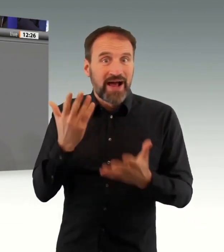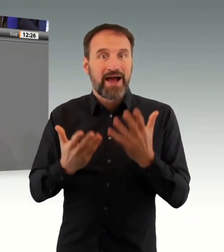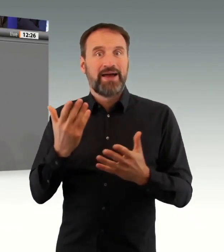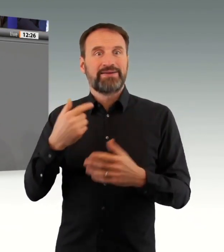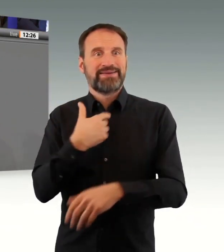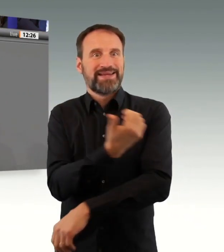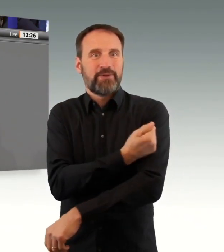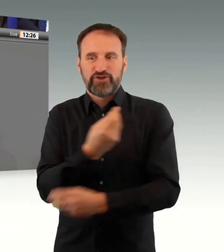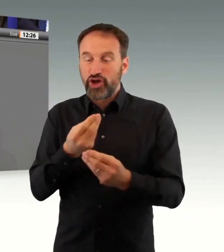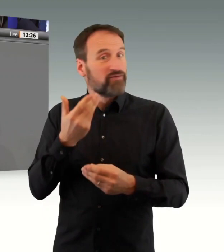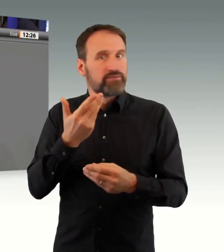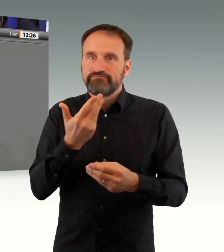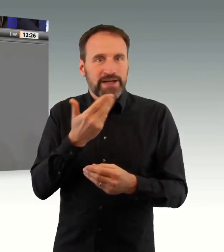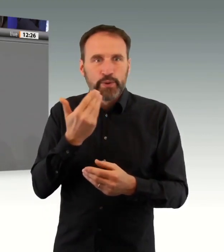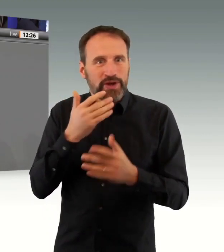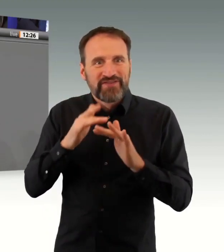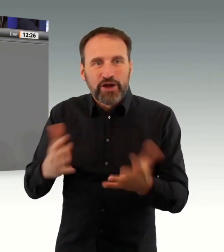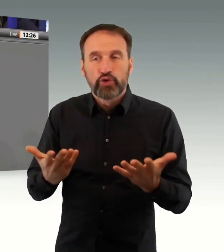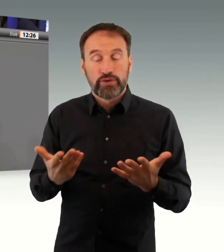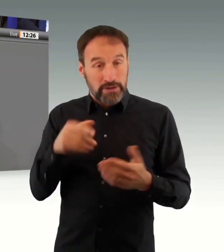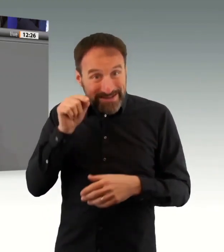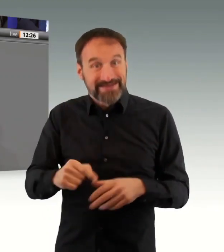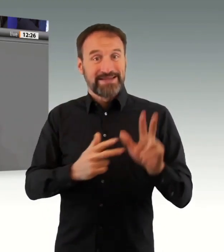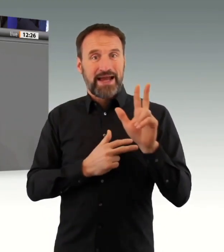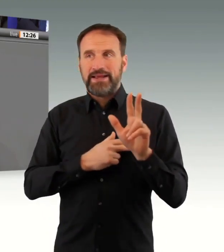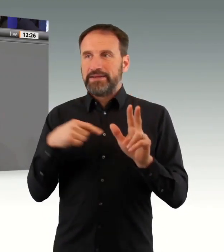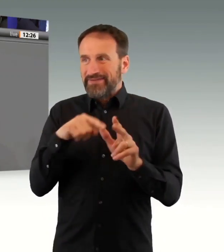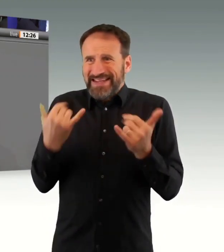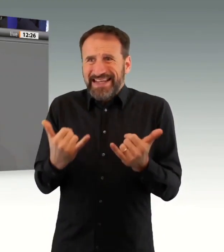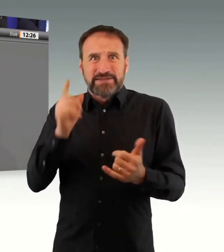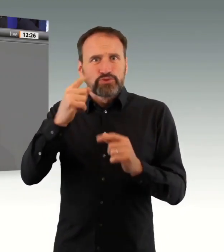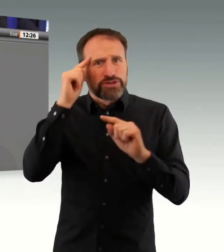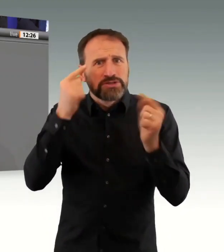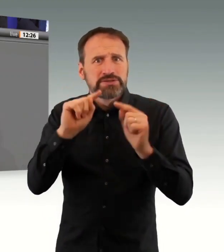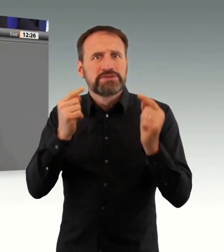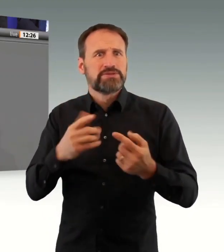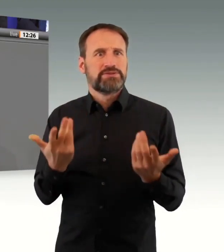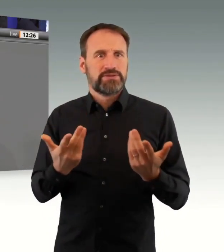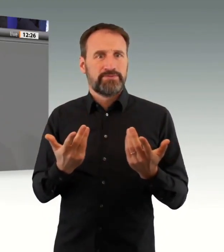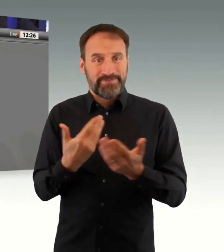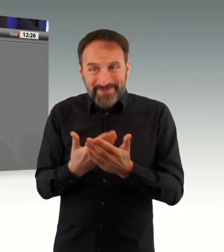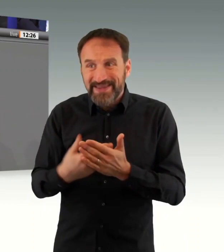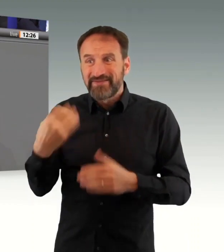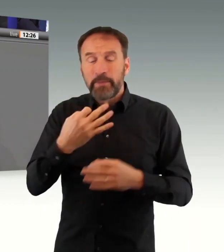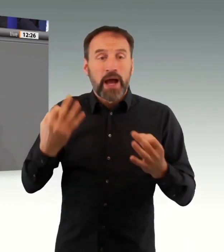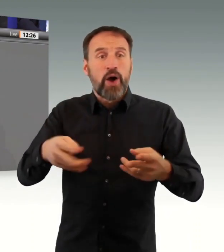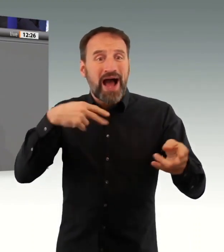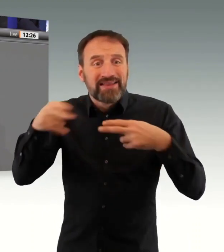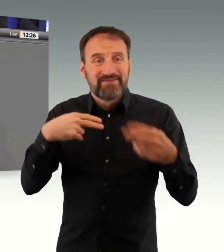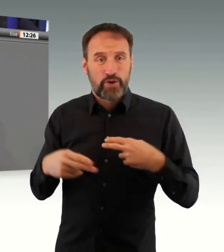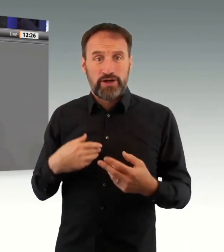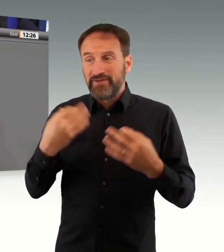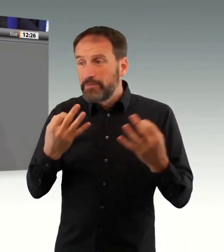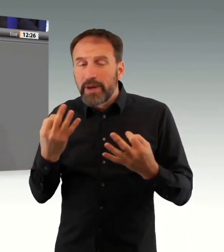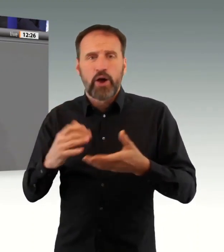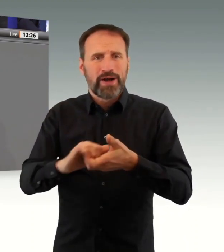Diskussion, von der nächsten Welle, die uns erneut wieder einschränken wird. Deshalb ist es so wichtig, dass wir mit diesem